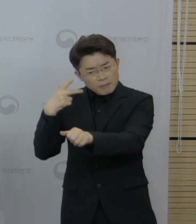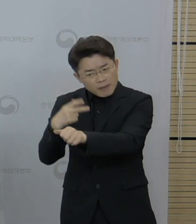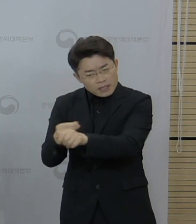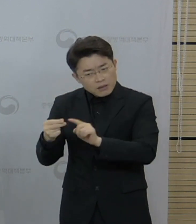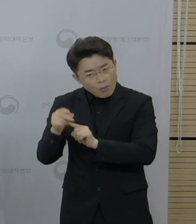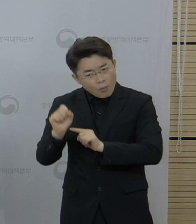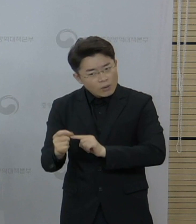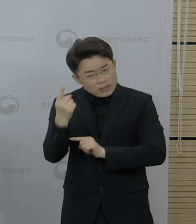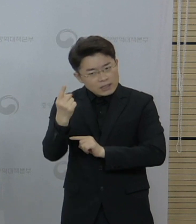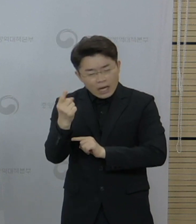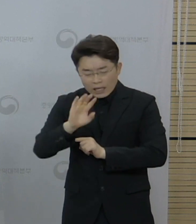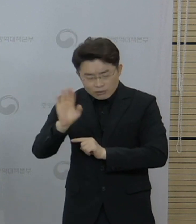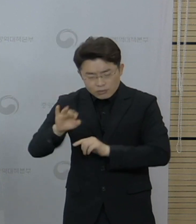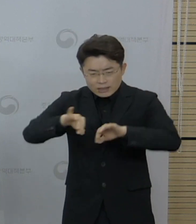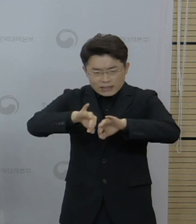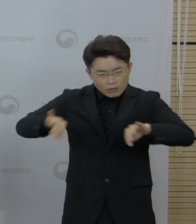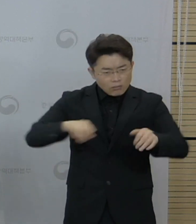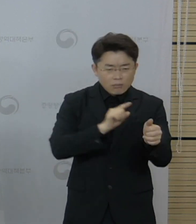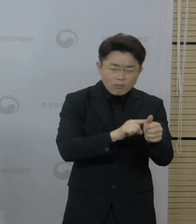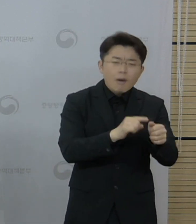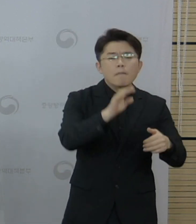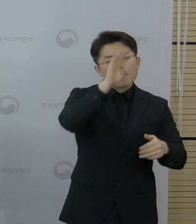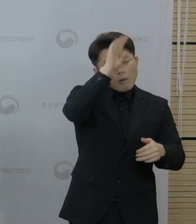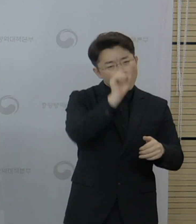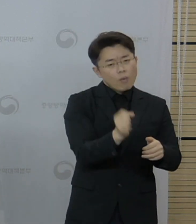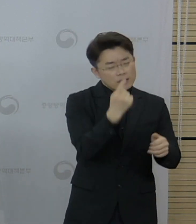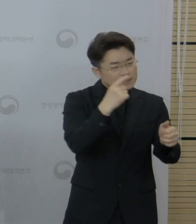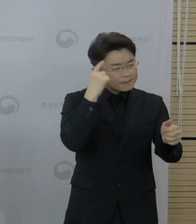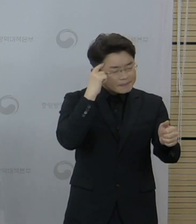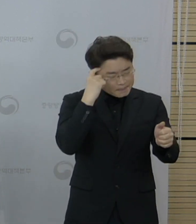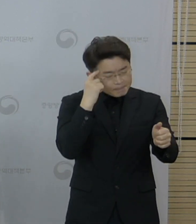발병 가능성이 높게 평가되었습니다.